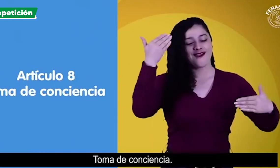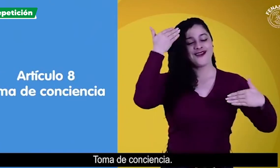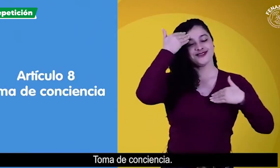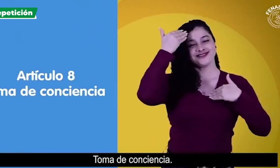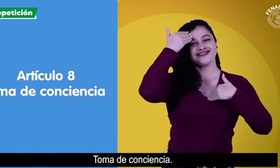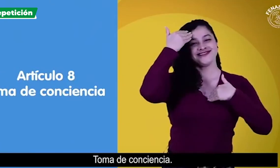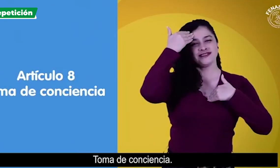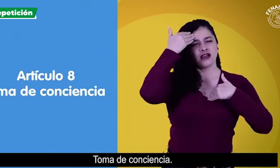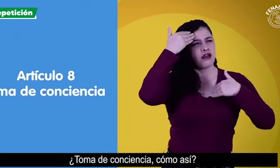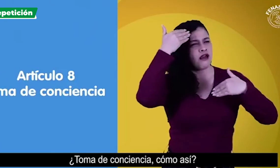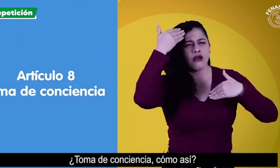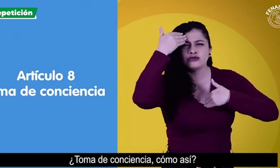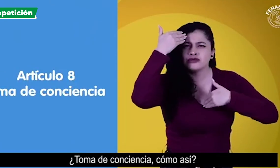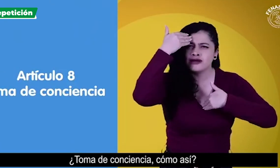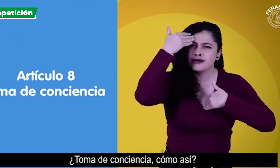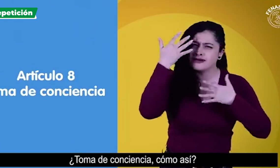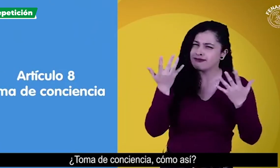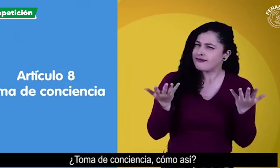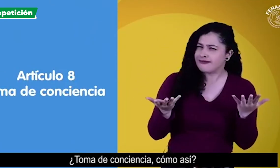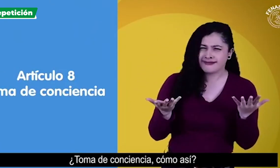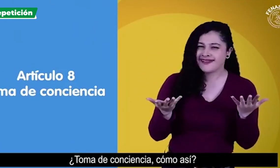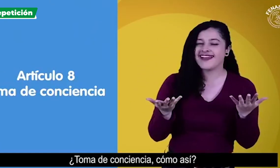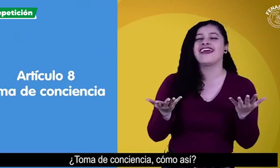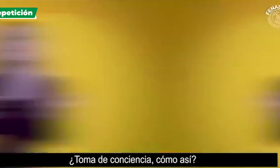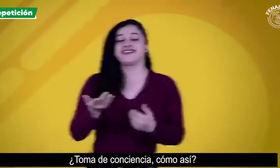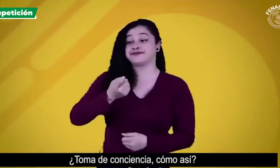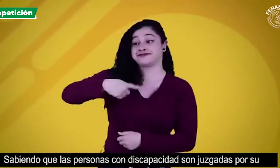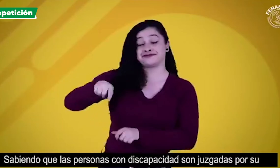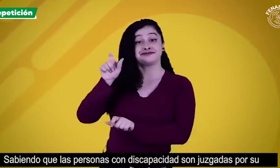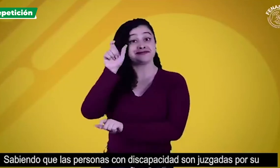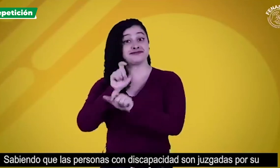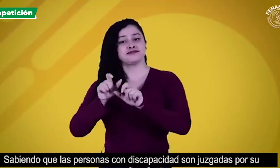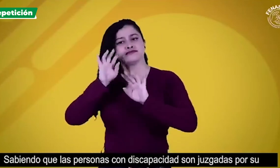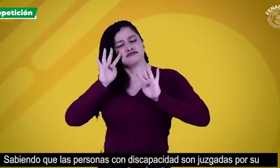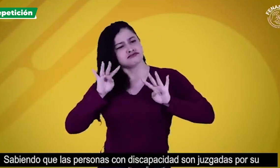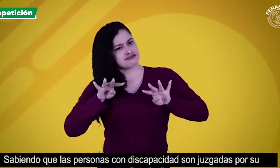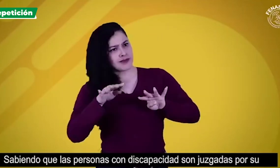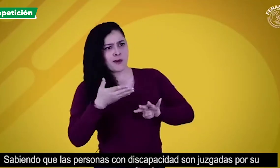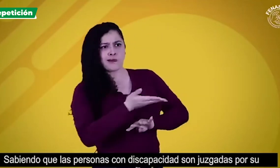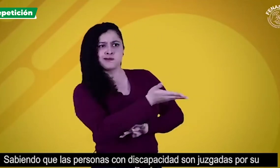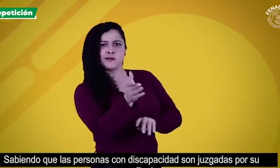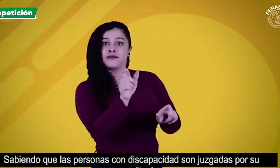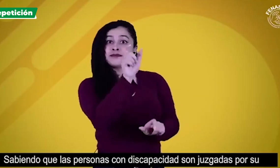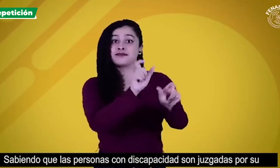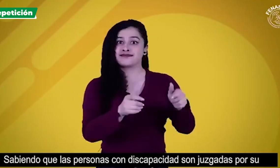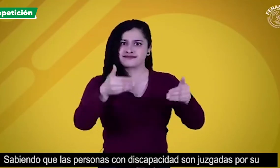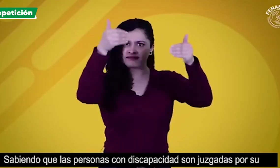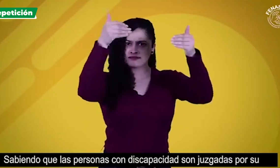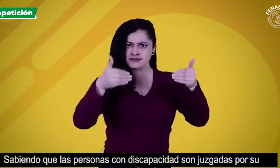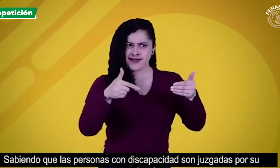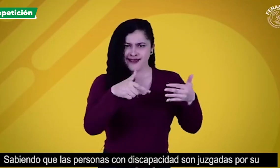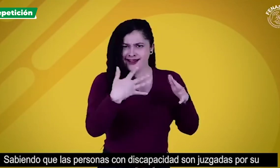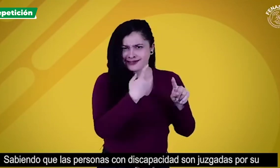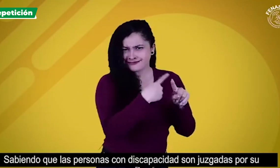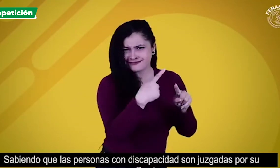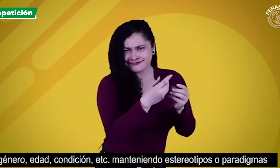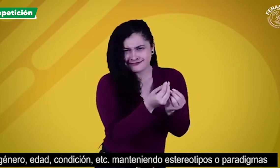toma de conciencia toma de conciencia como así sabiendo que las personas con discapacidad son juzgadas